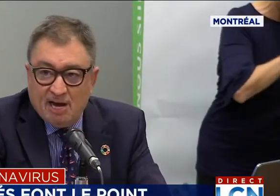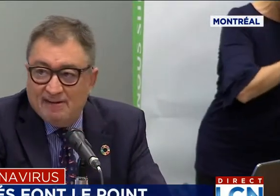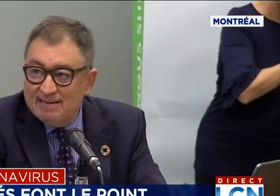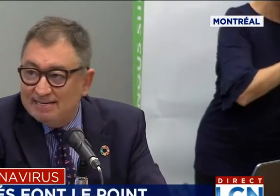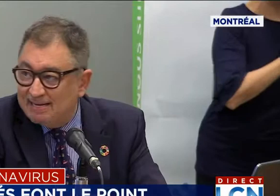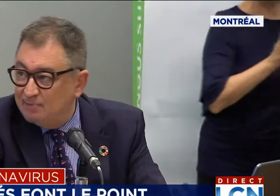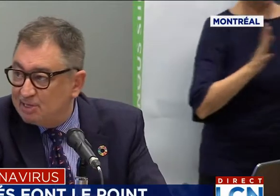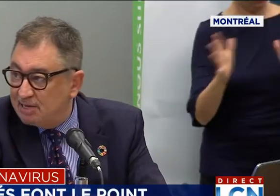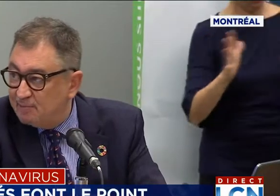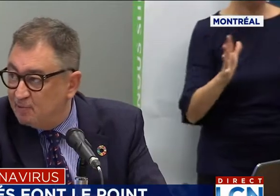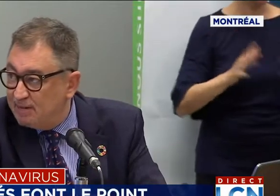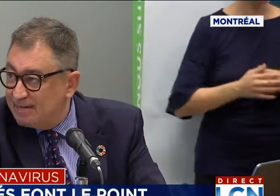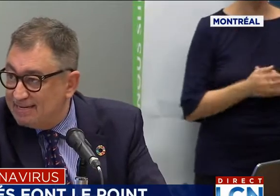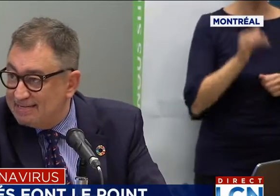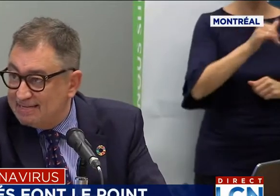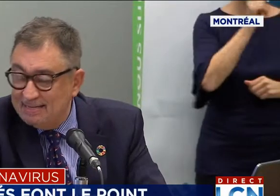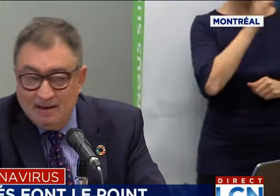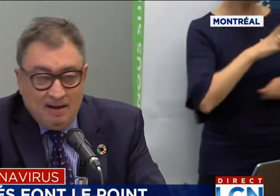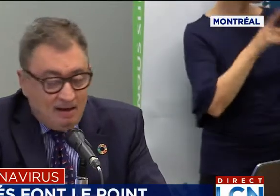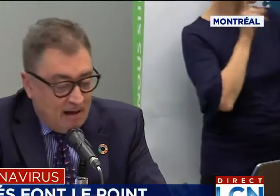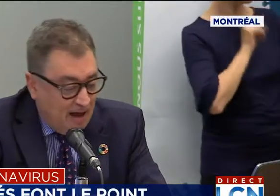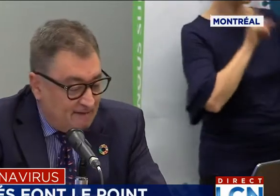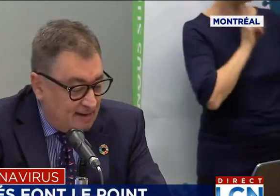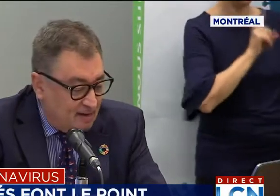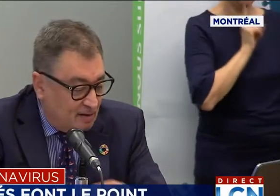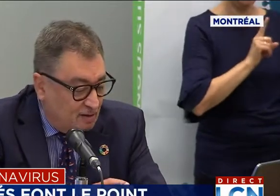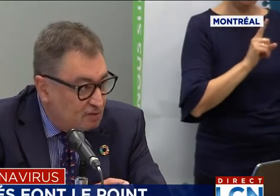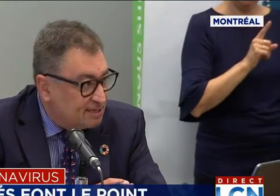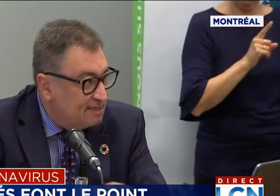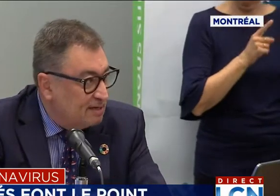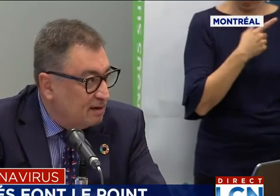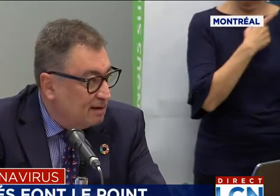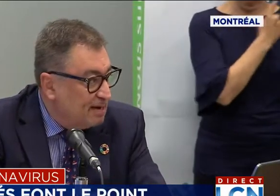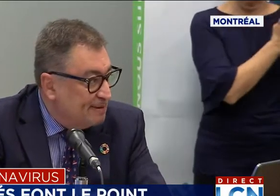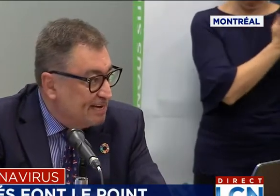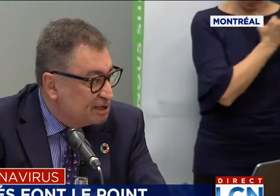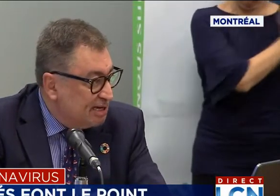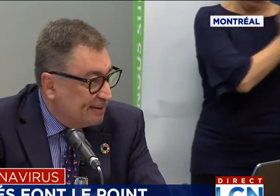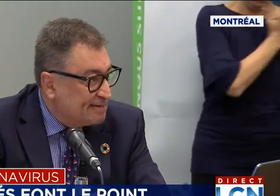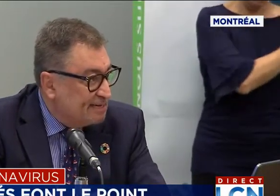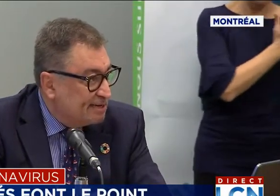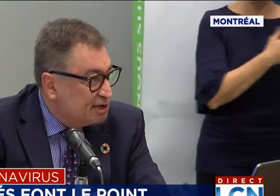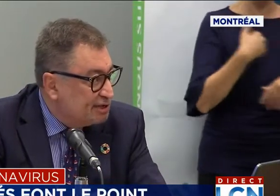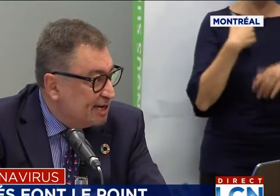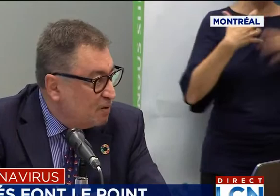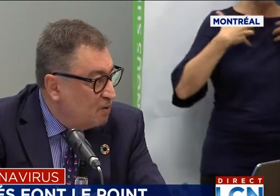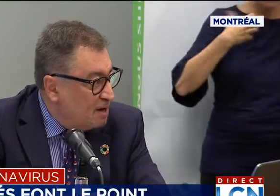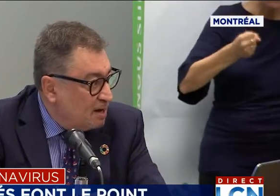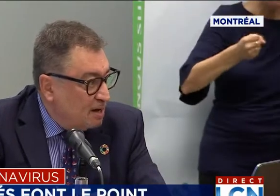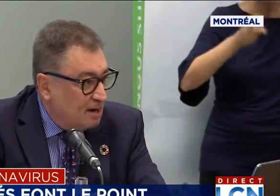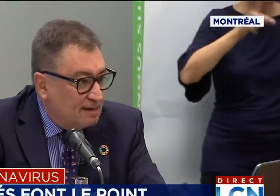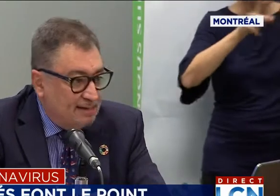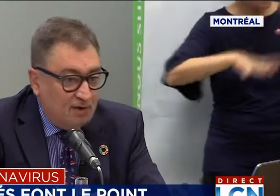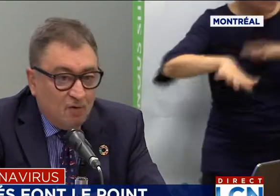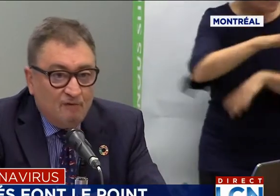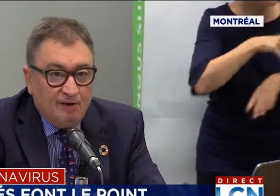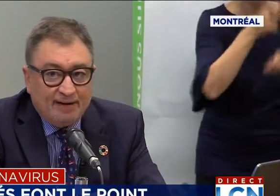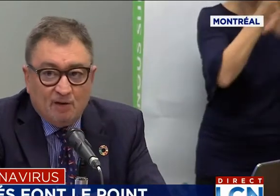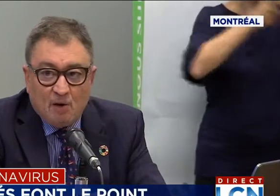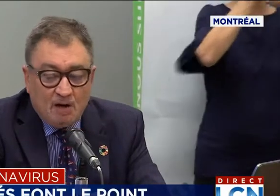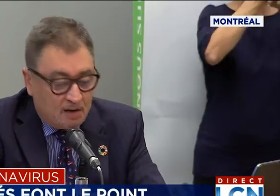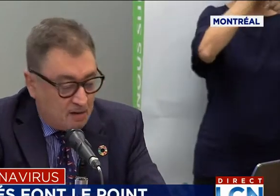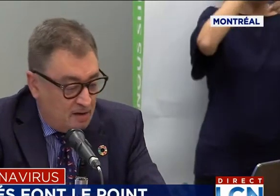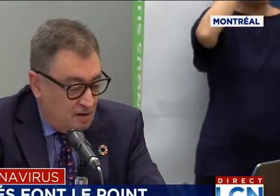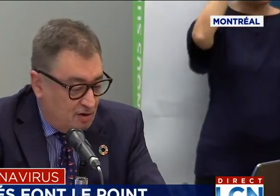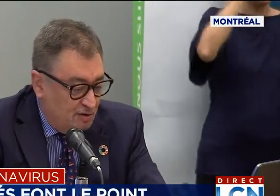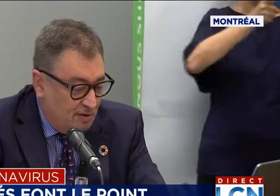Bélanger, avec les équipes de santé publique ici, avec aussi les PDG, les présidents des États généraux, qui couvrent